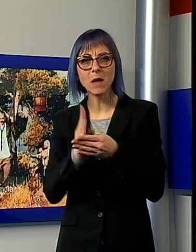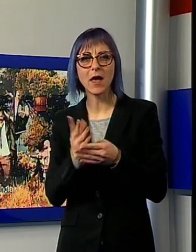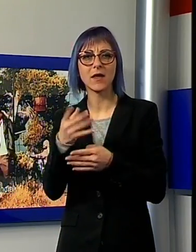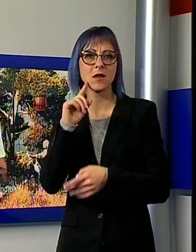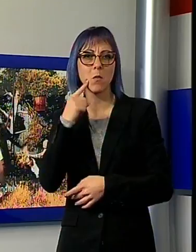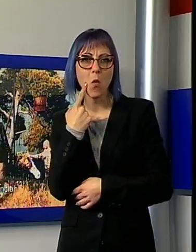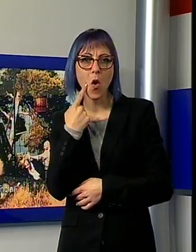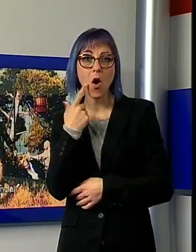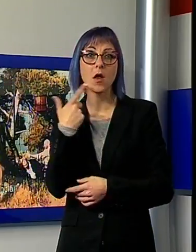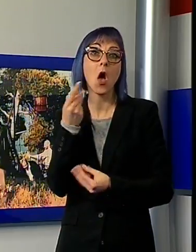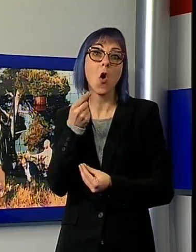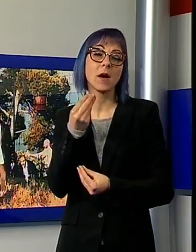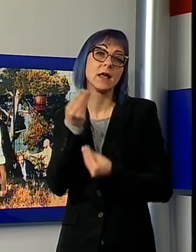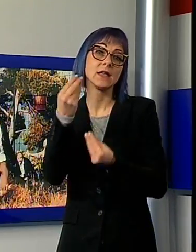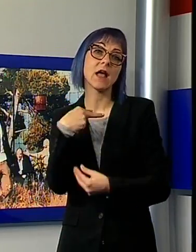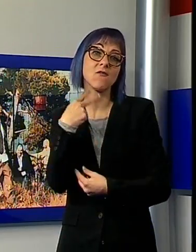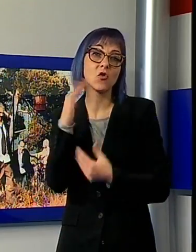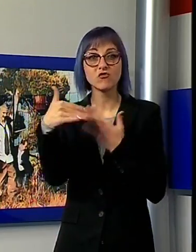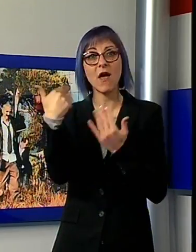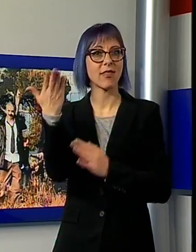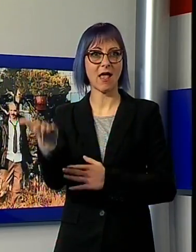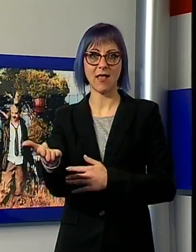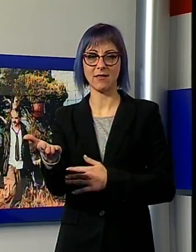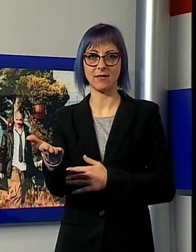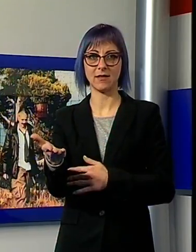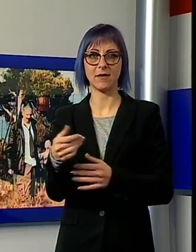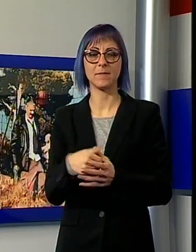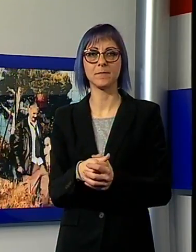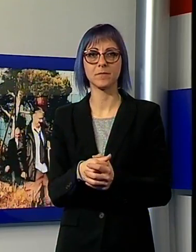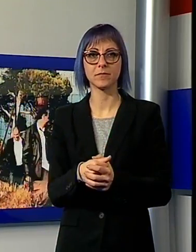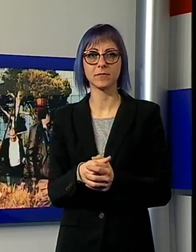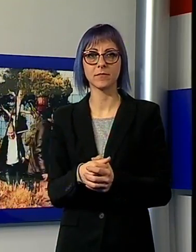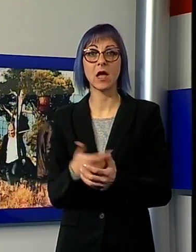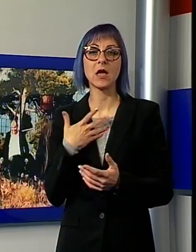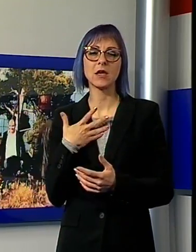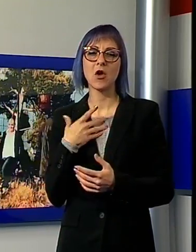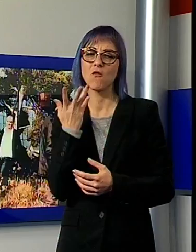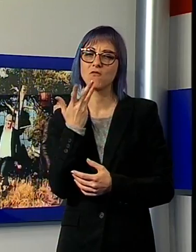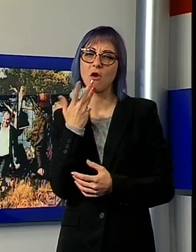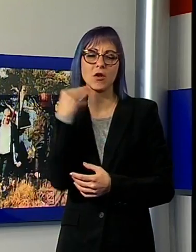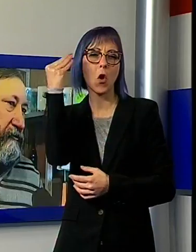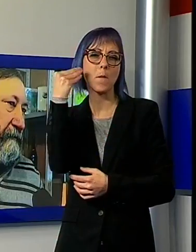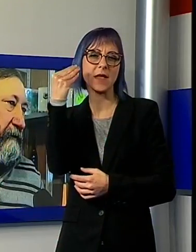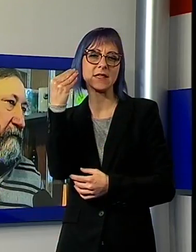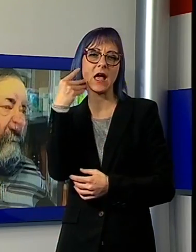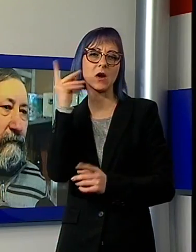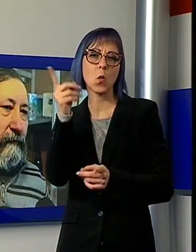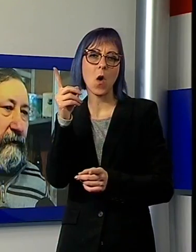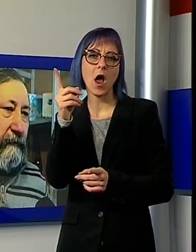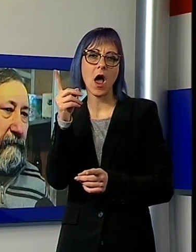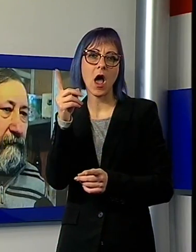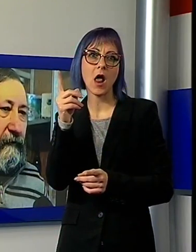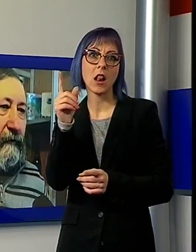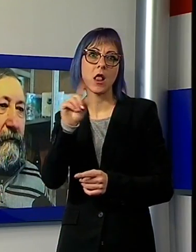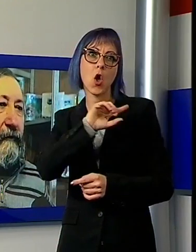lì con lui. Qualcosa riesce sempre a fare Gabriele. Voglio avere la sensazione che tutto si risolva velocemente. Non